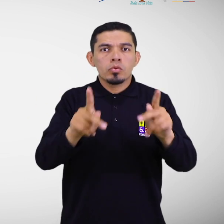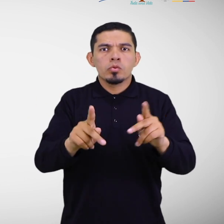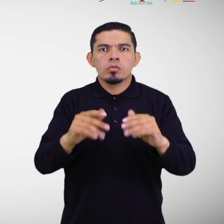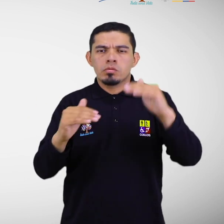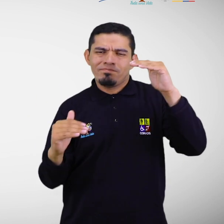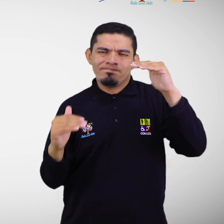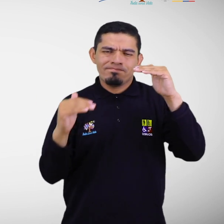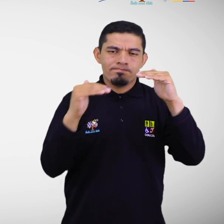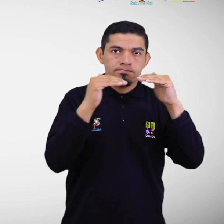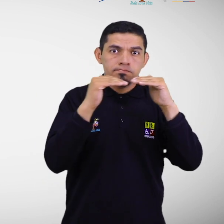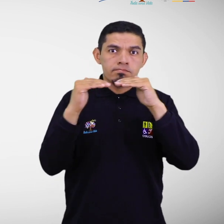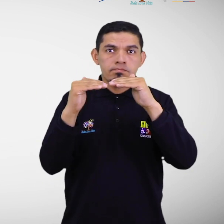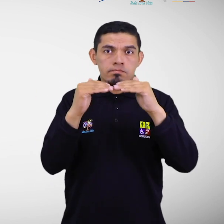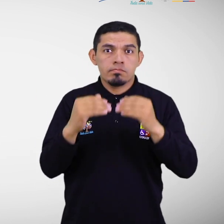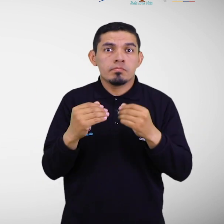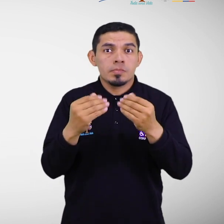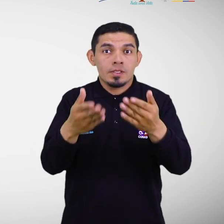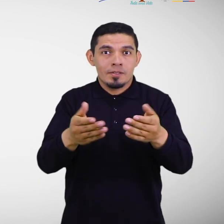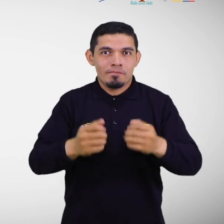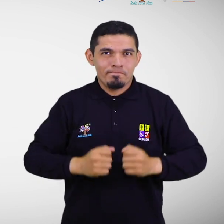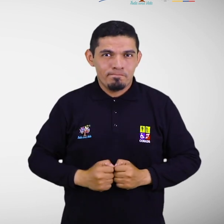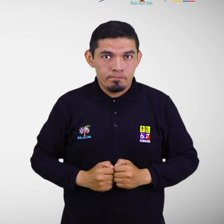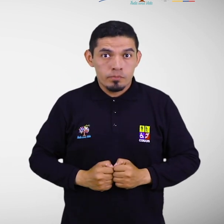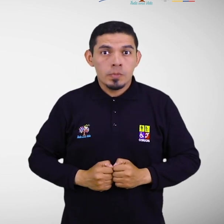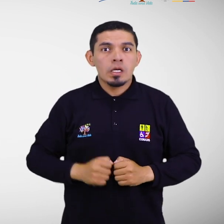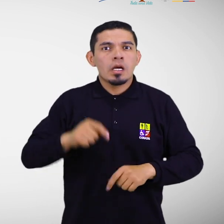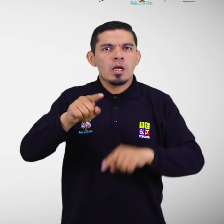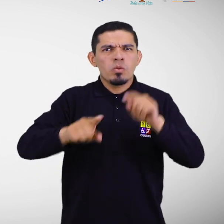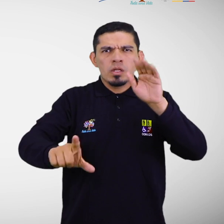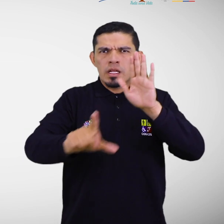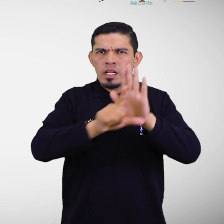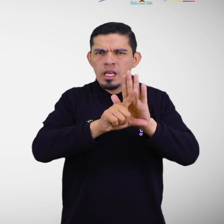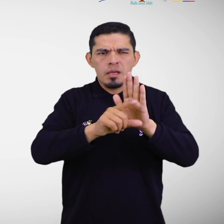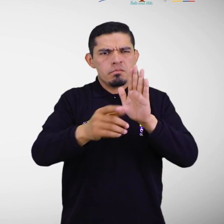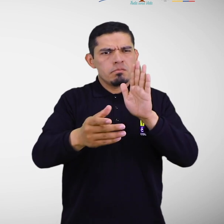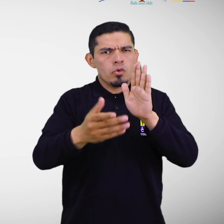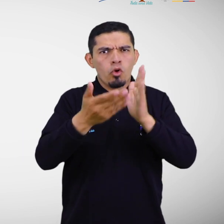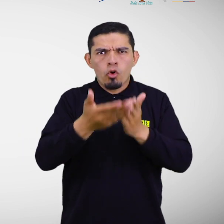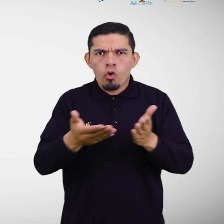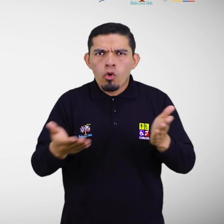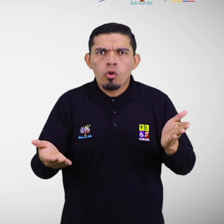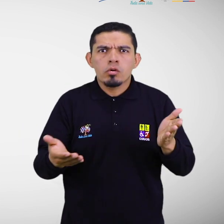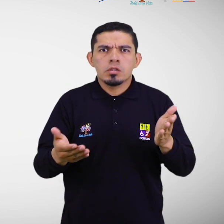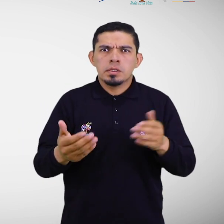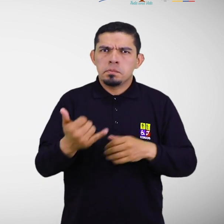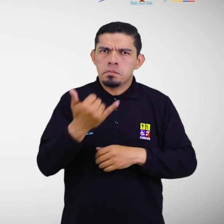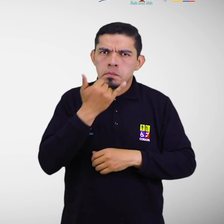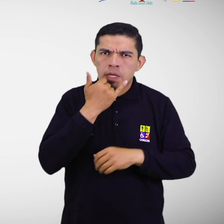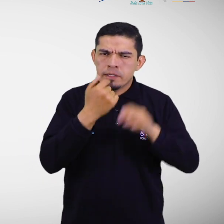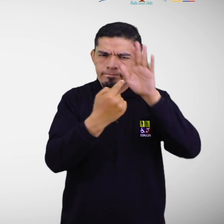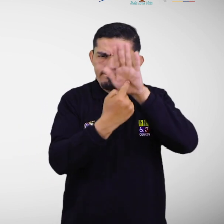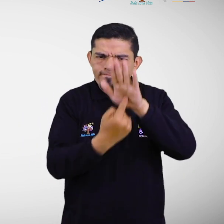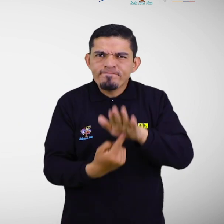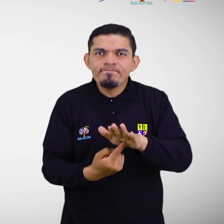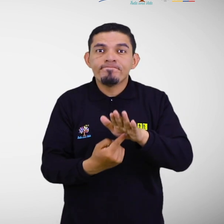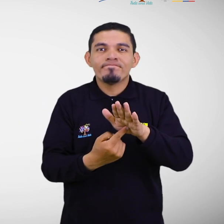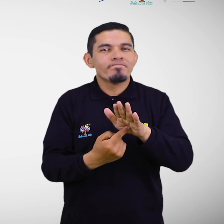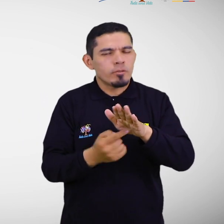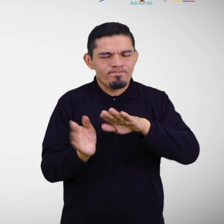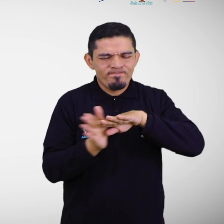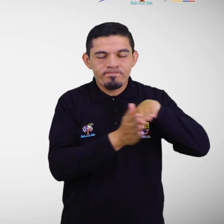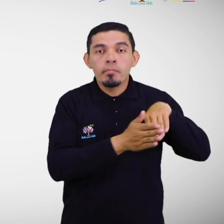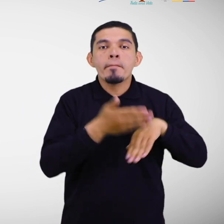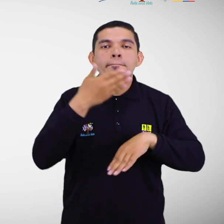desigualdad de resultados, incluso eliminando las leyes, políticas y prácticas discriminatorias y promoviendo